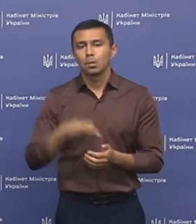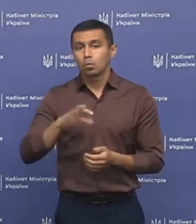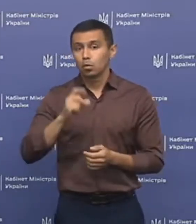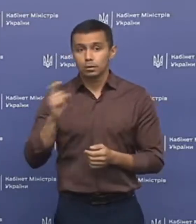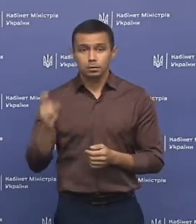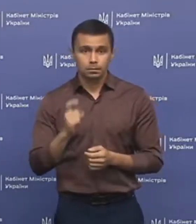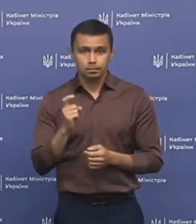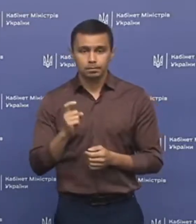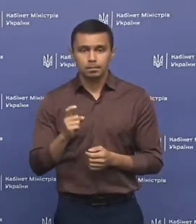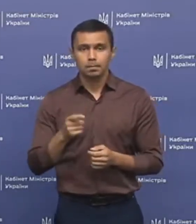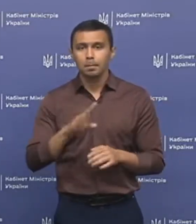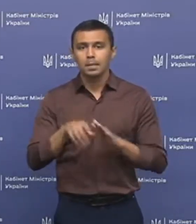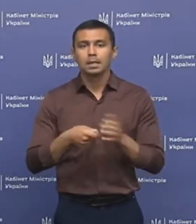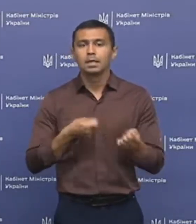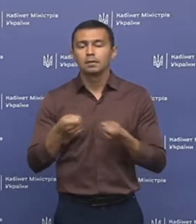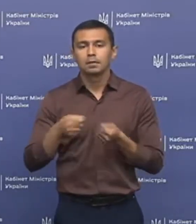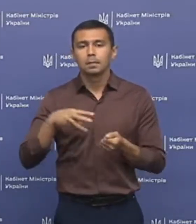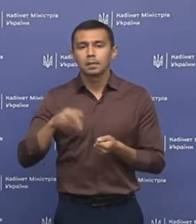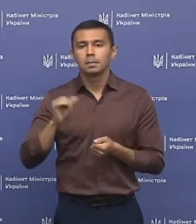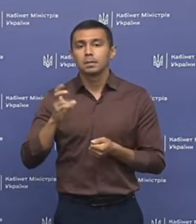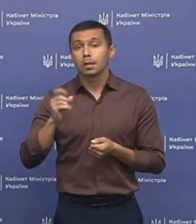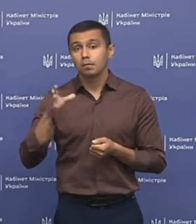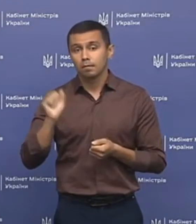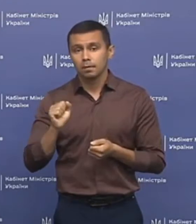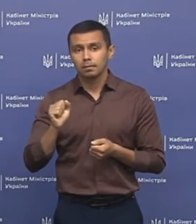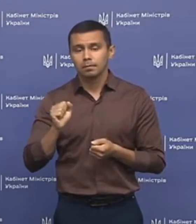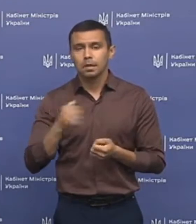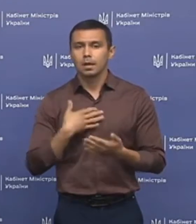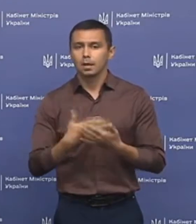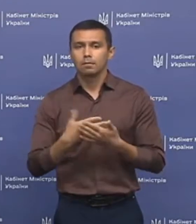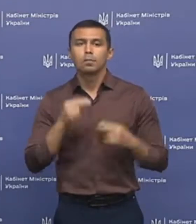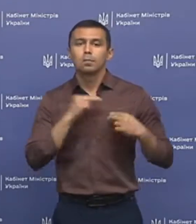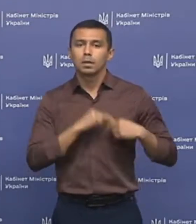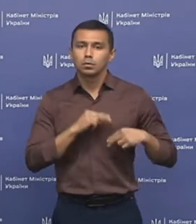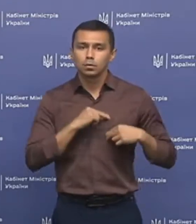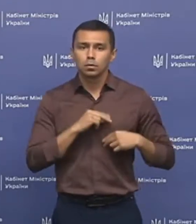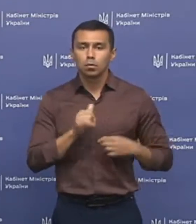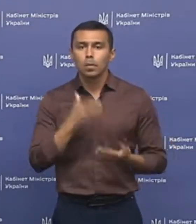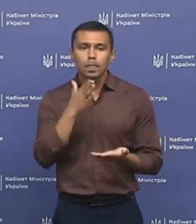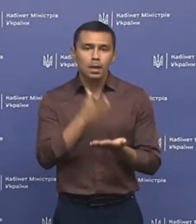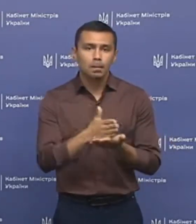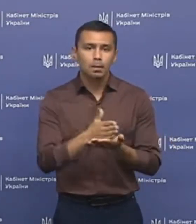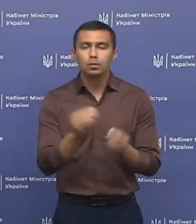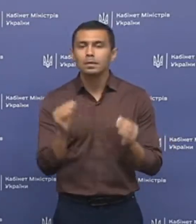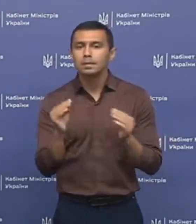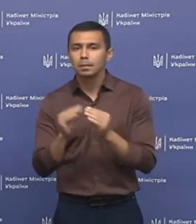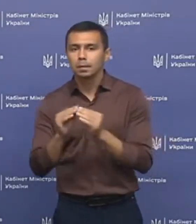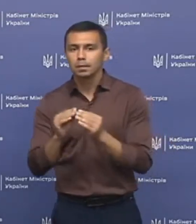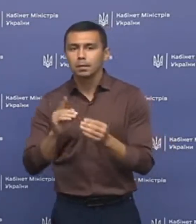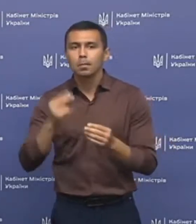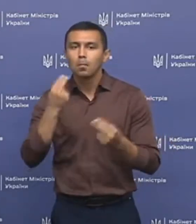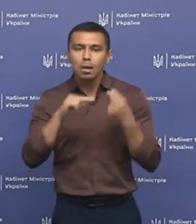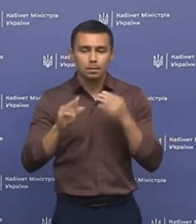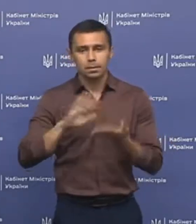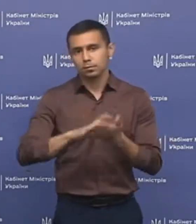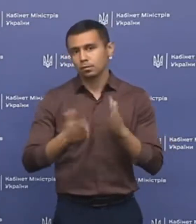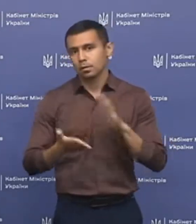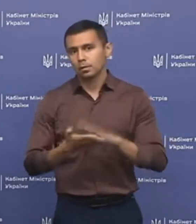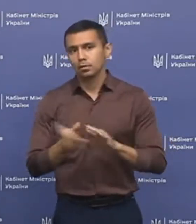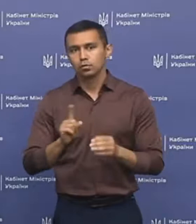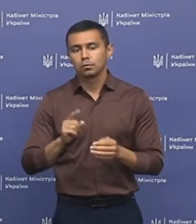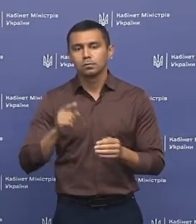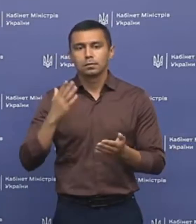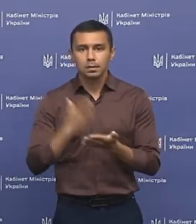МОЗ під керівництвом Максима Степанова активно працює у напрямку стабілізації і поліпшення ситуації,